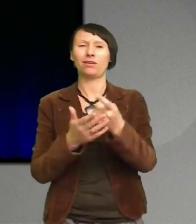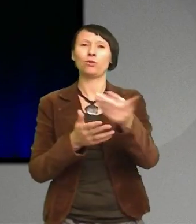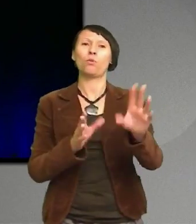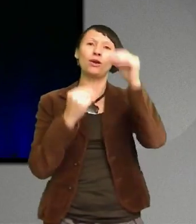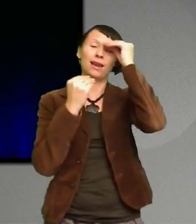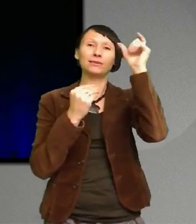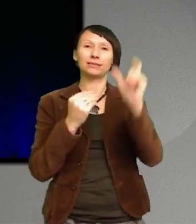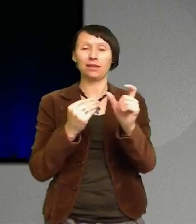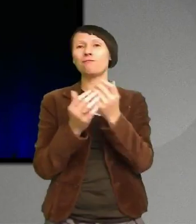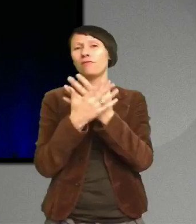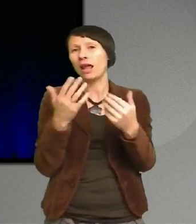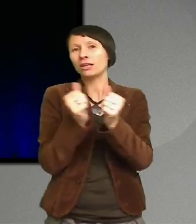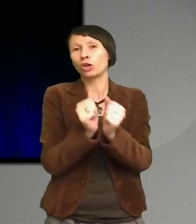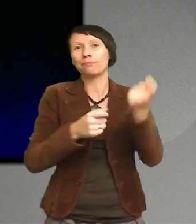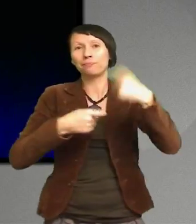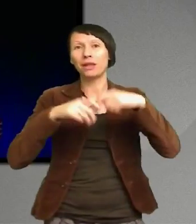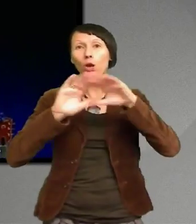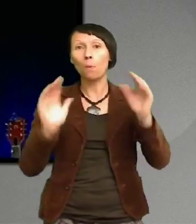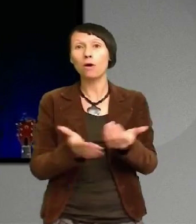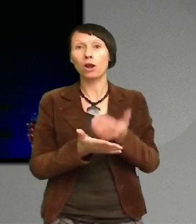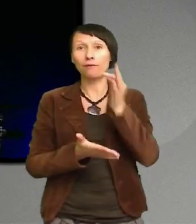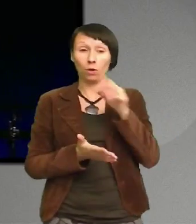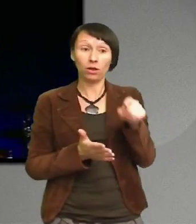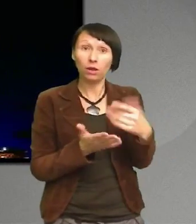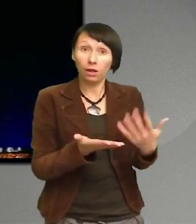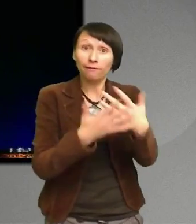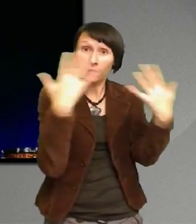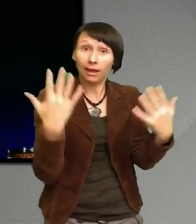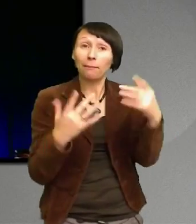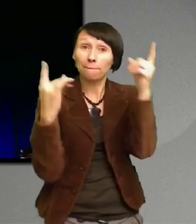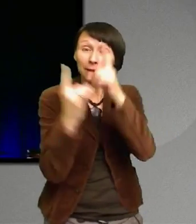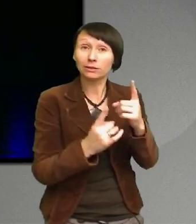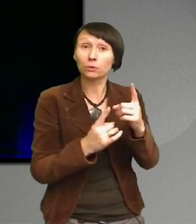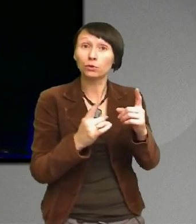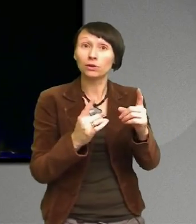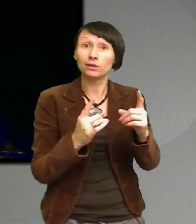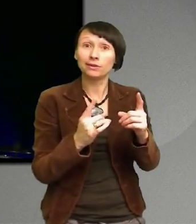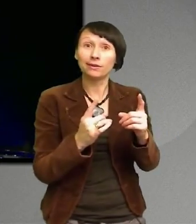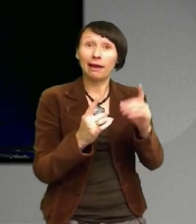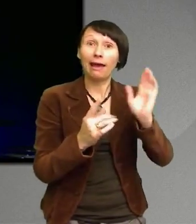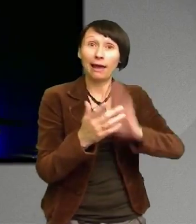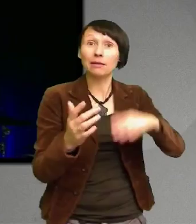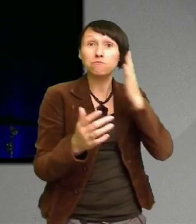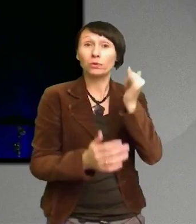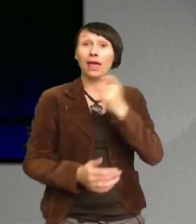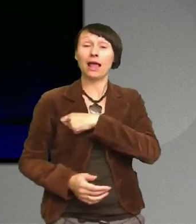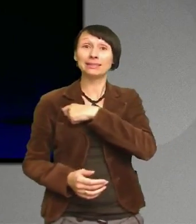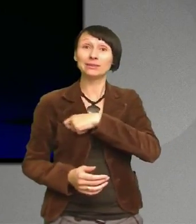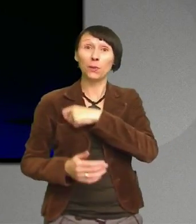frågor Det är mer människor än vad som bor i Allingsås Detta var en av flera av aktiviteter på